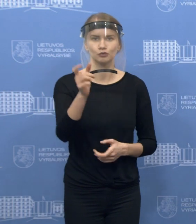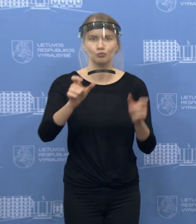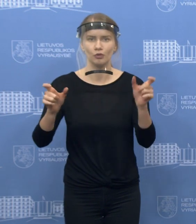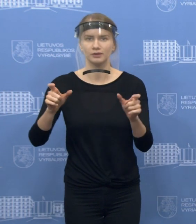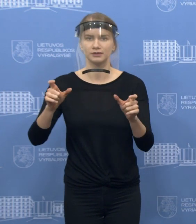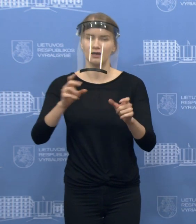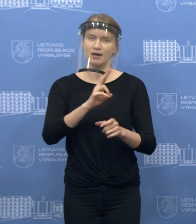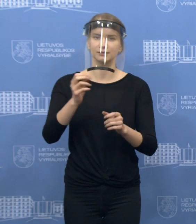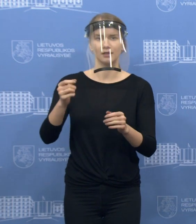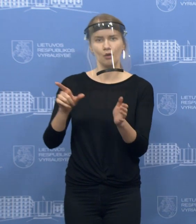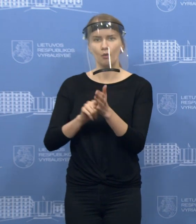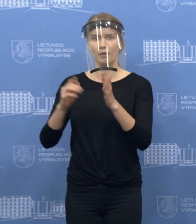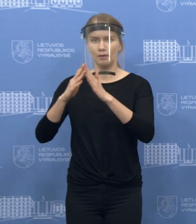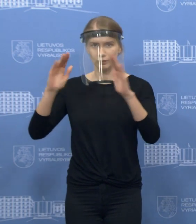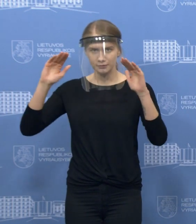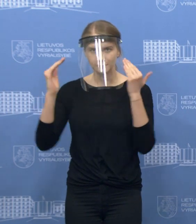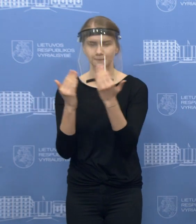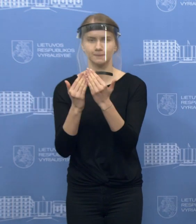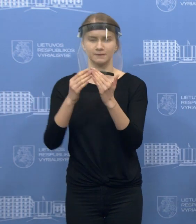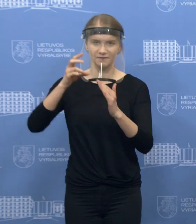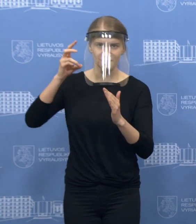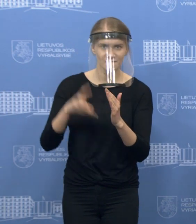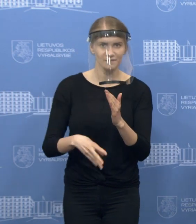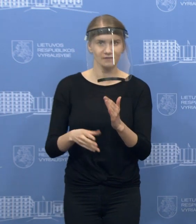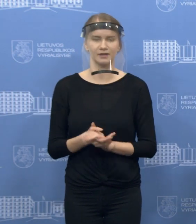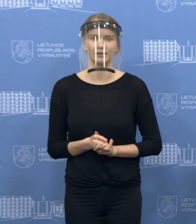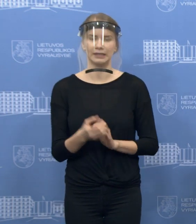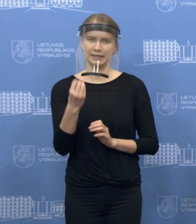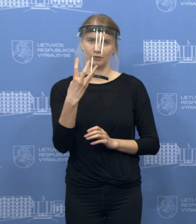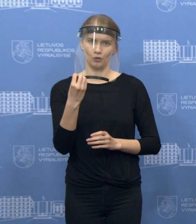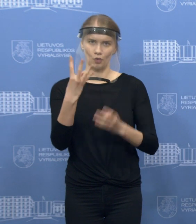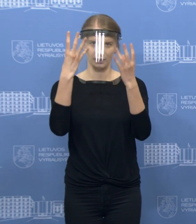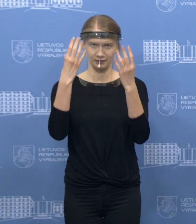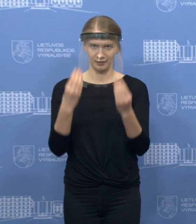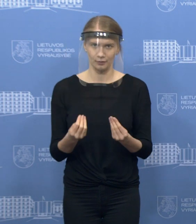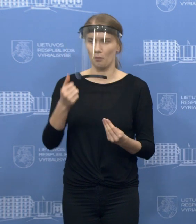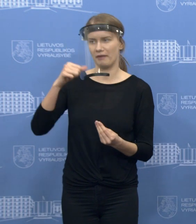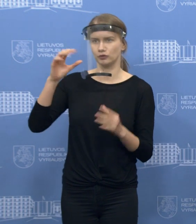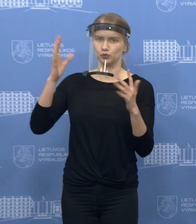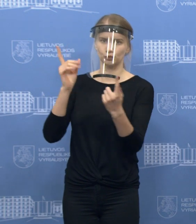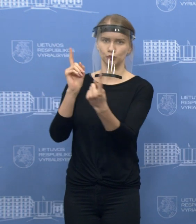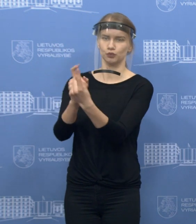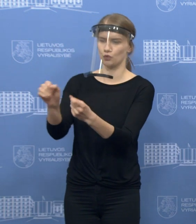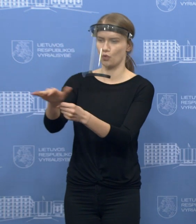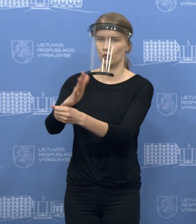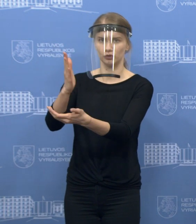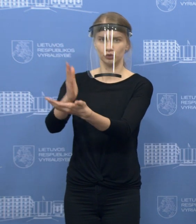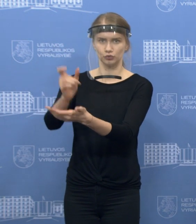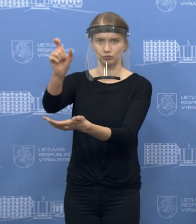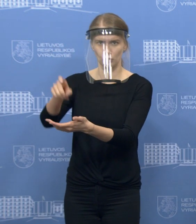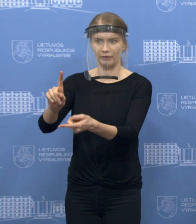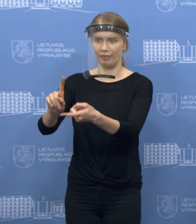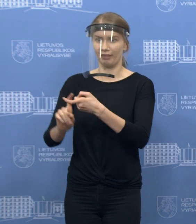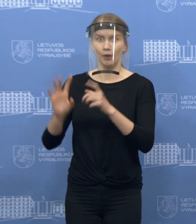savizoliacijos, taip vadinamą režimą, karantinų režimą ir turi išbūti tas 14 dienų arba tol, kol pasreiks ypatingam režime.